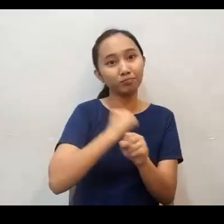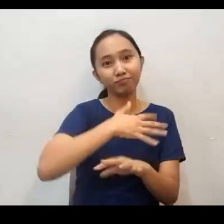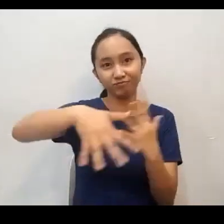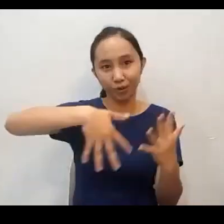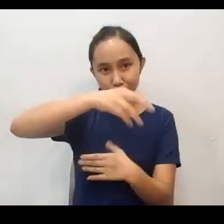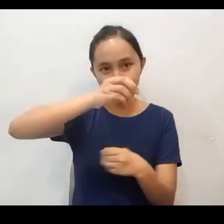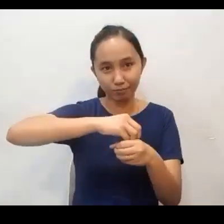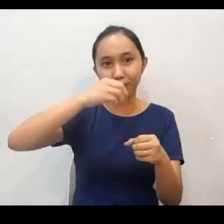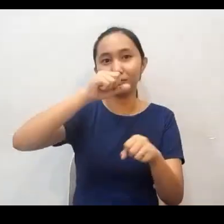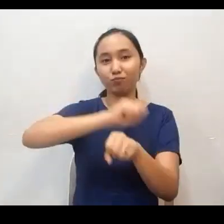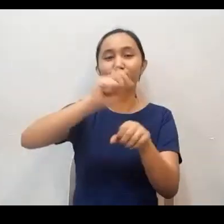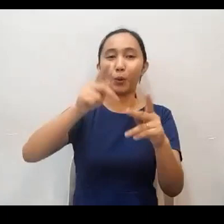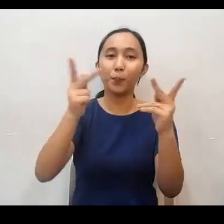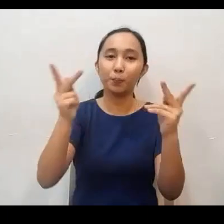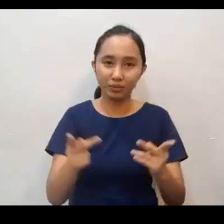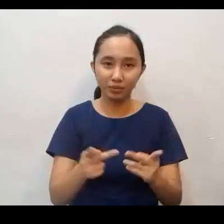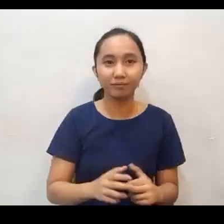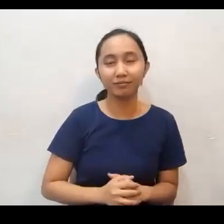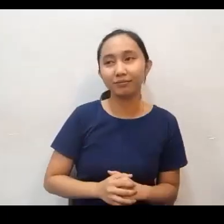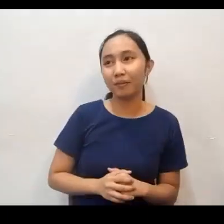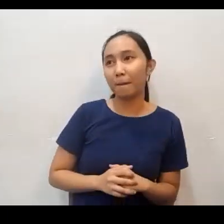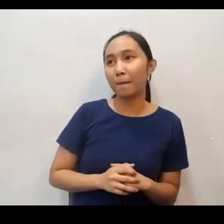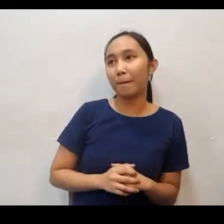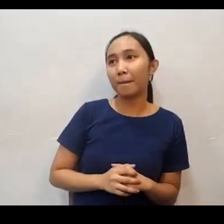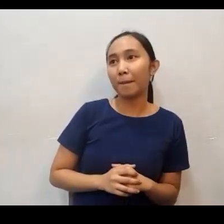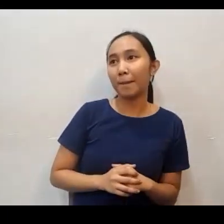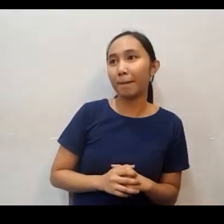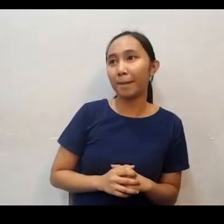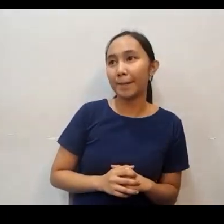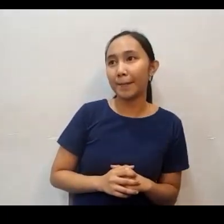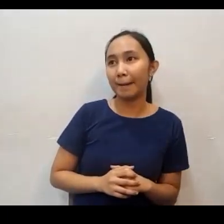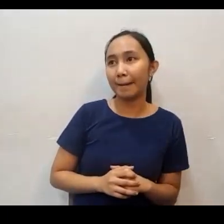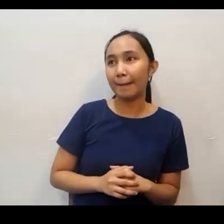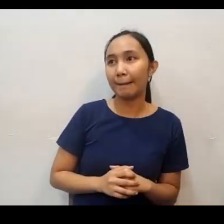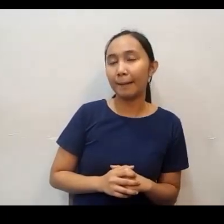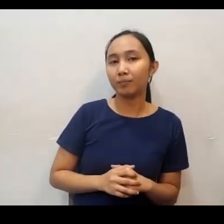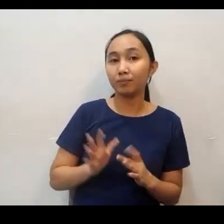kaya nga, di nagtagal, nagkaroon na po sila ng fellowship doon sa lugar kung saan siya nagtatrabaho.